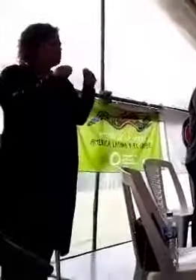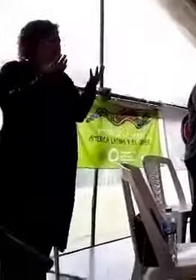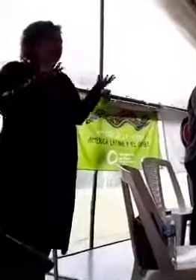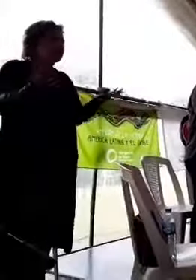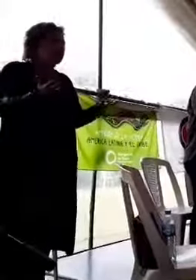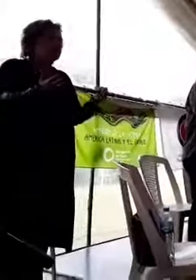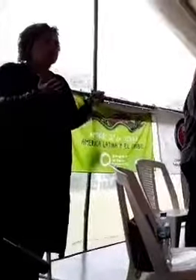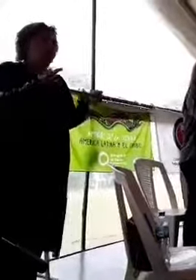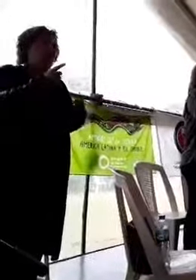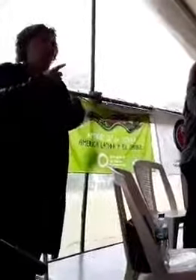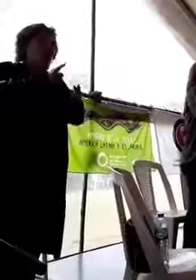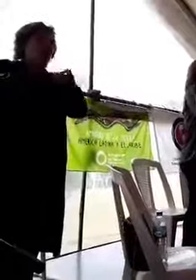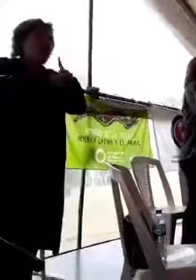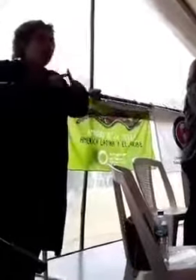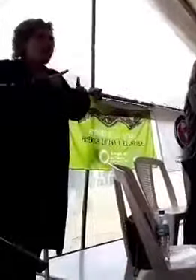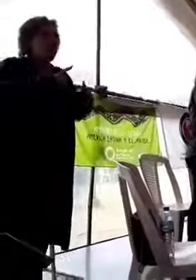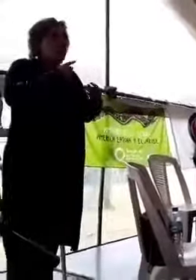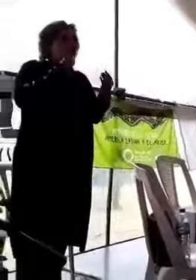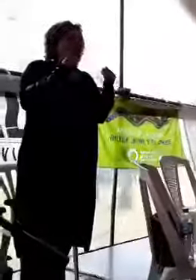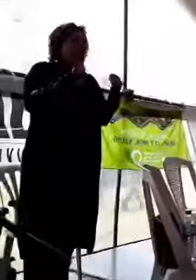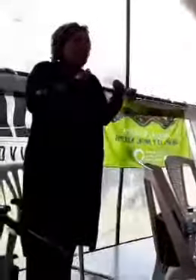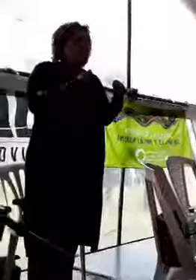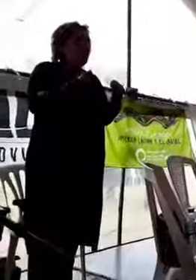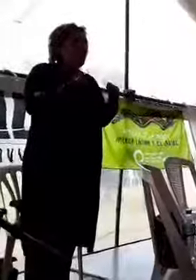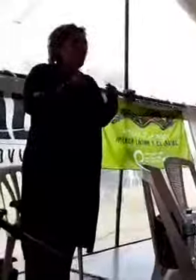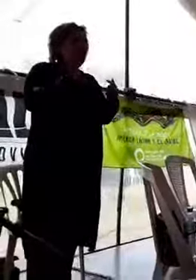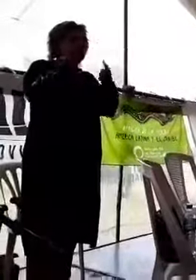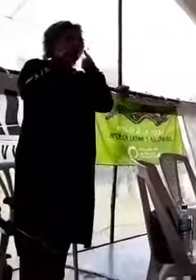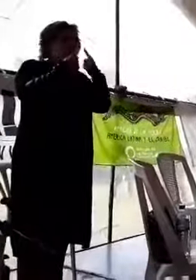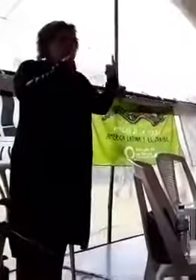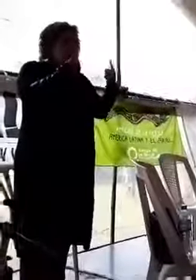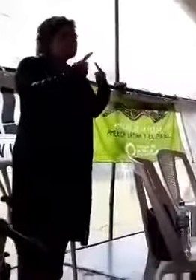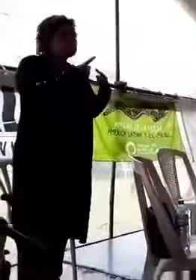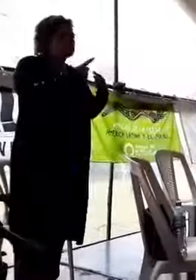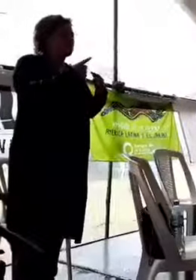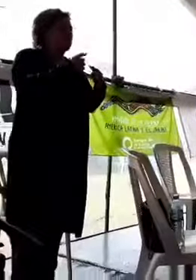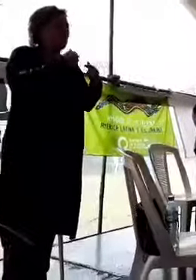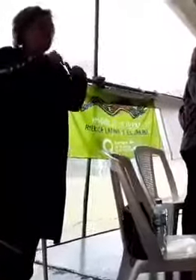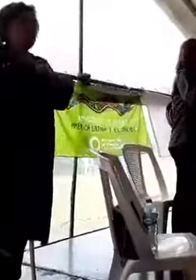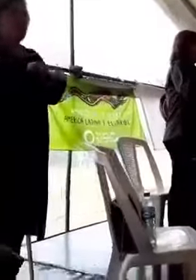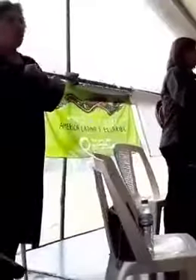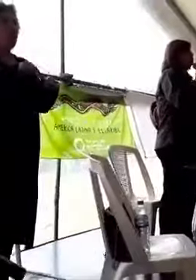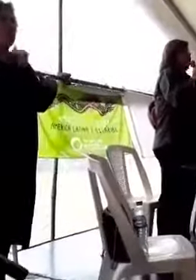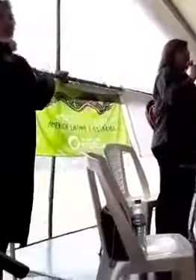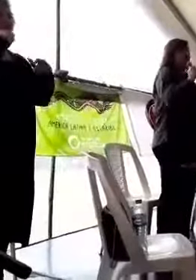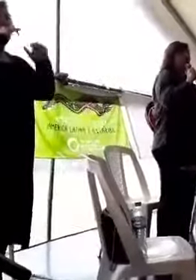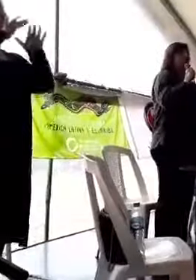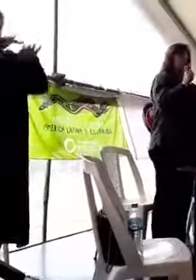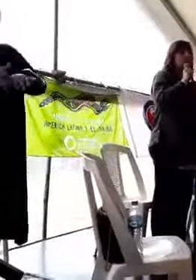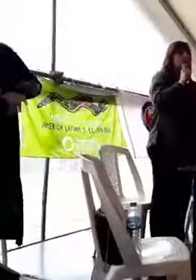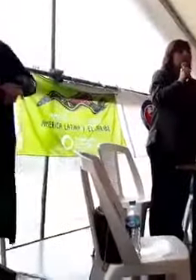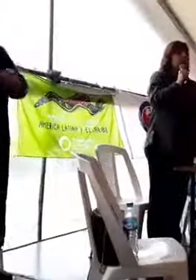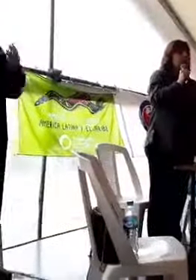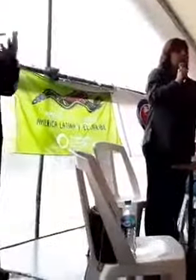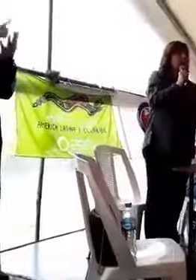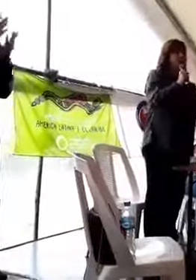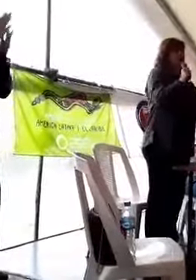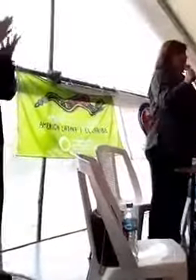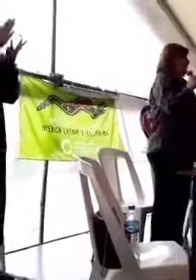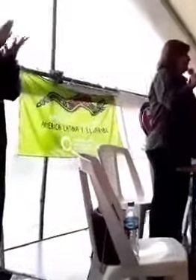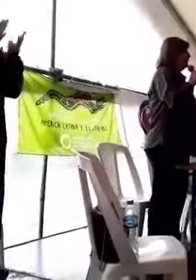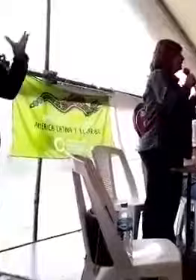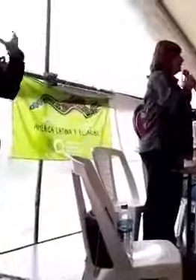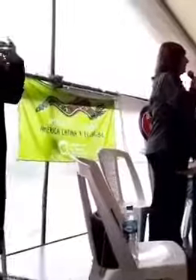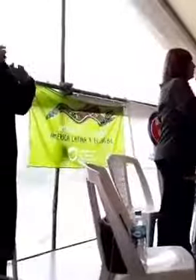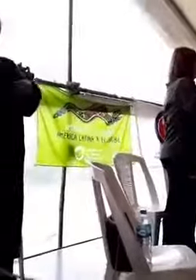tudo que ver com as que eu ouviu a partir dos informes dos quatro grupos de trabalho